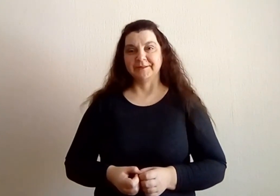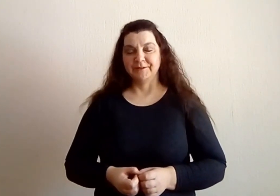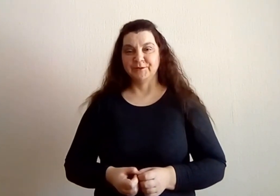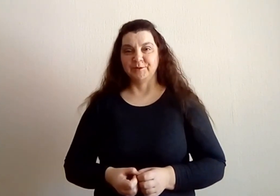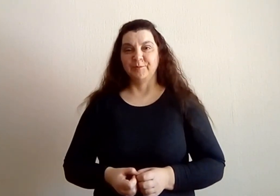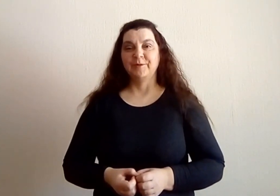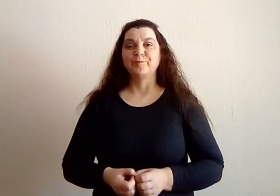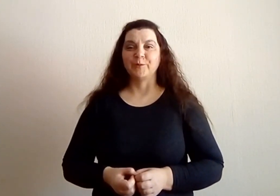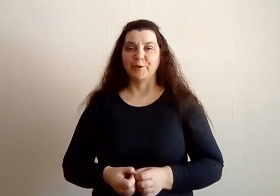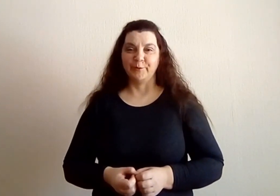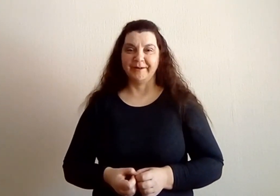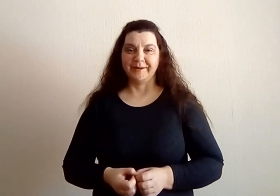следующем ролике.